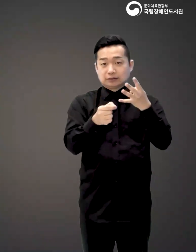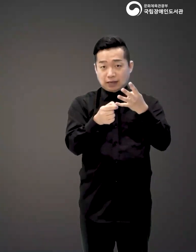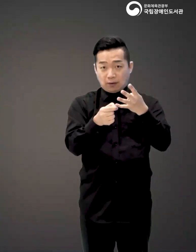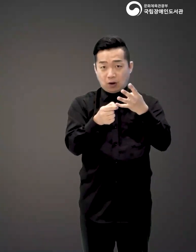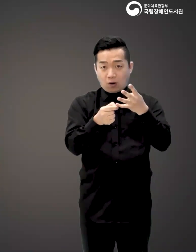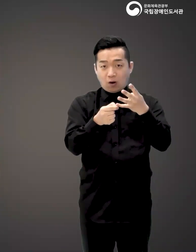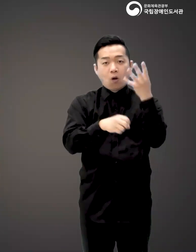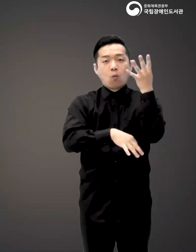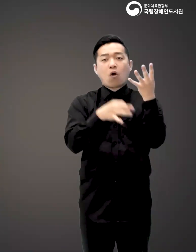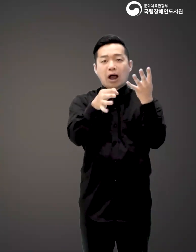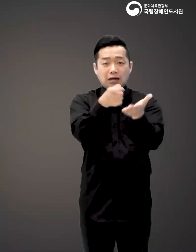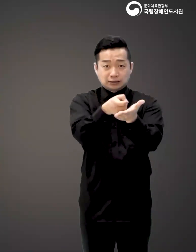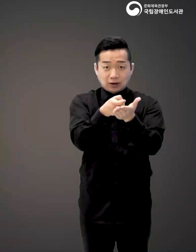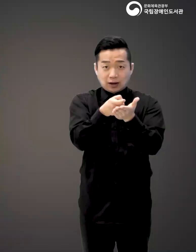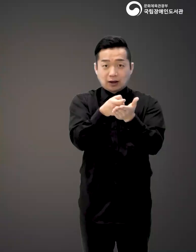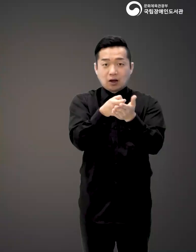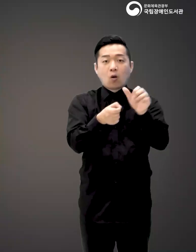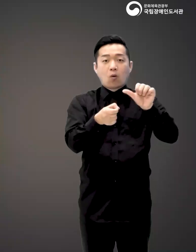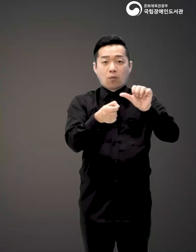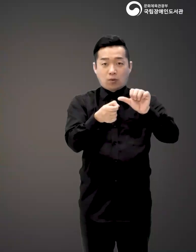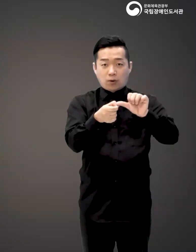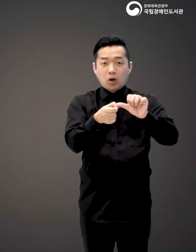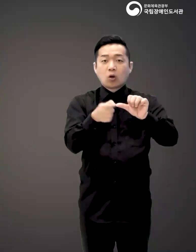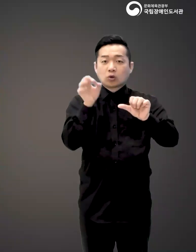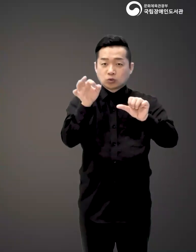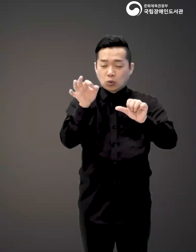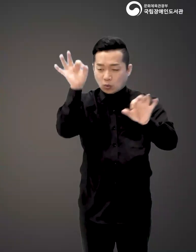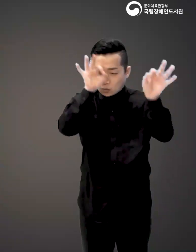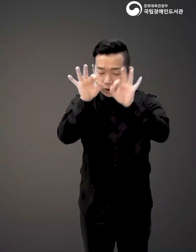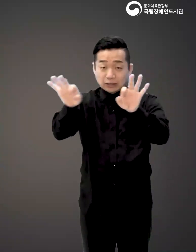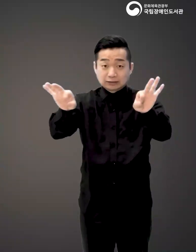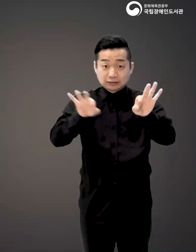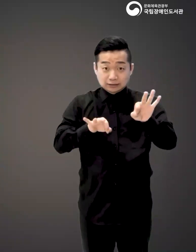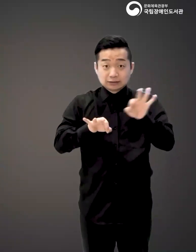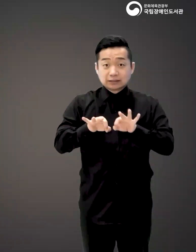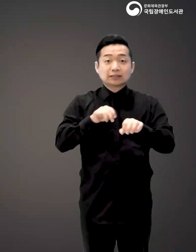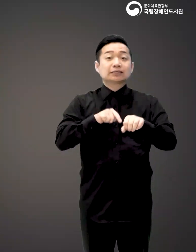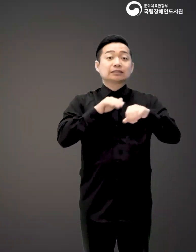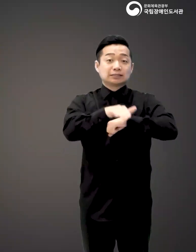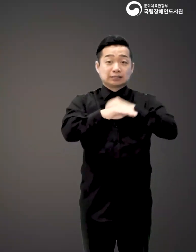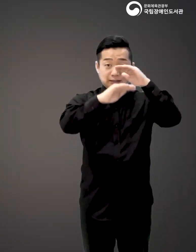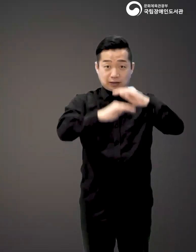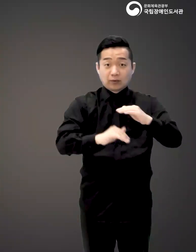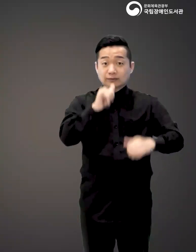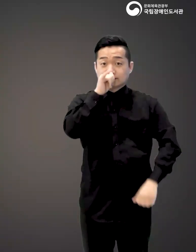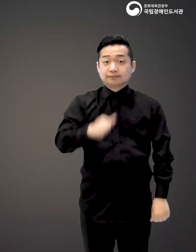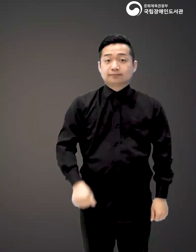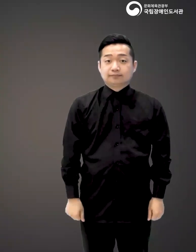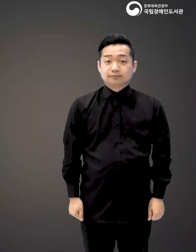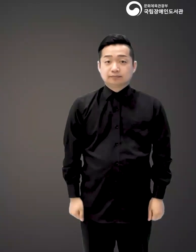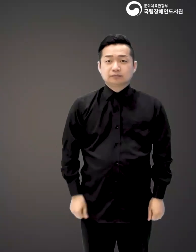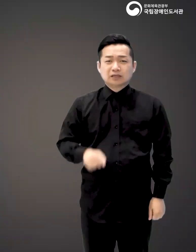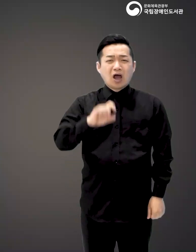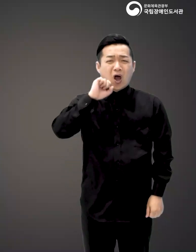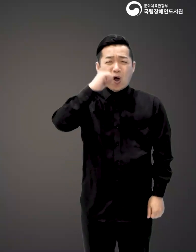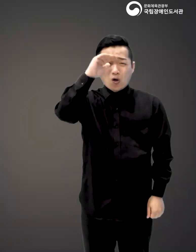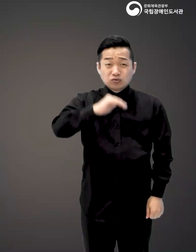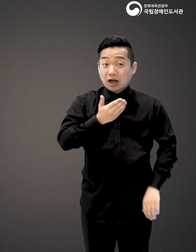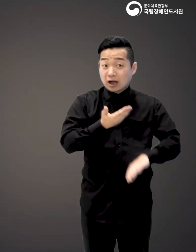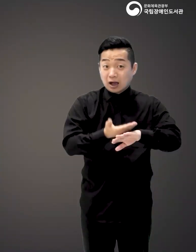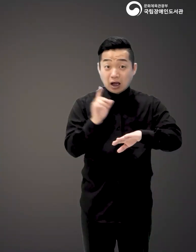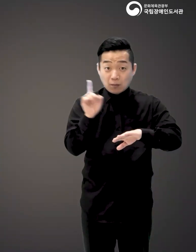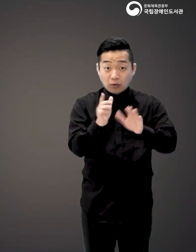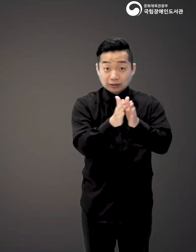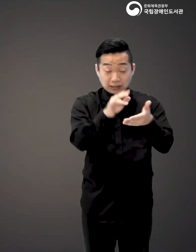관리 4권, 원가 절감 5권, 자금 조달 래 내용으로 이어집니다. 이런 어려운